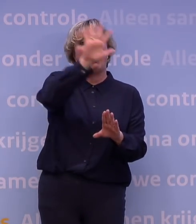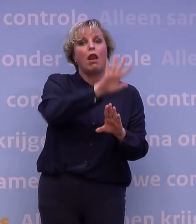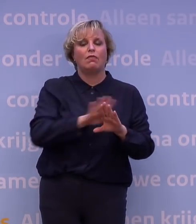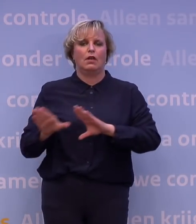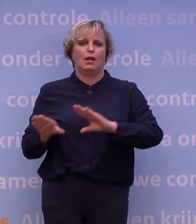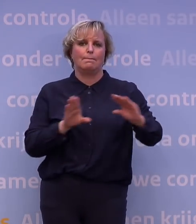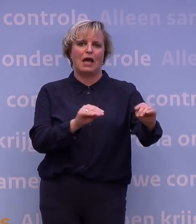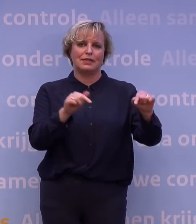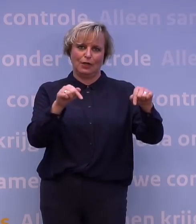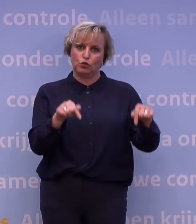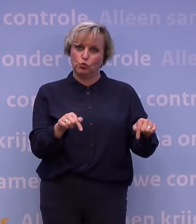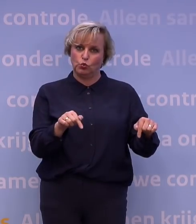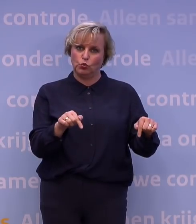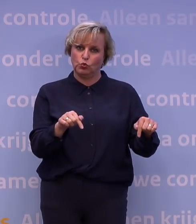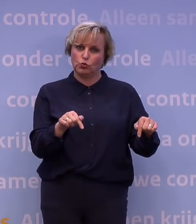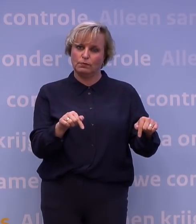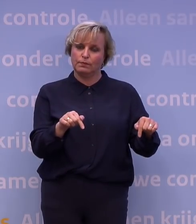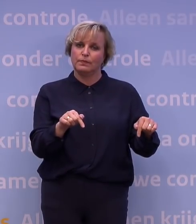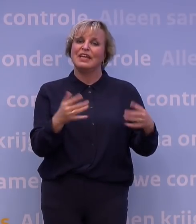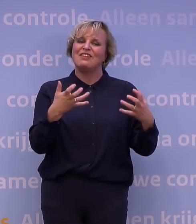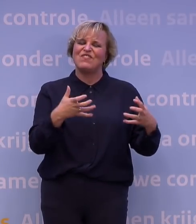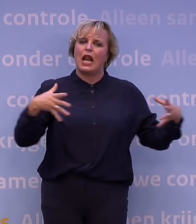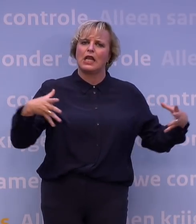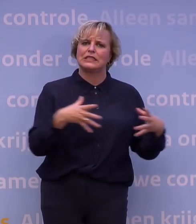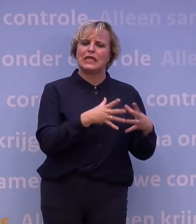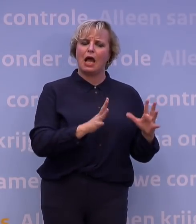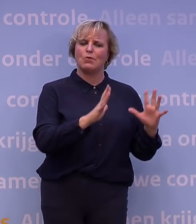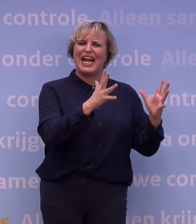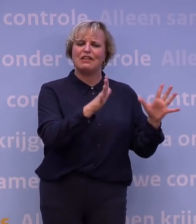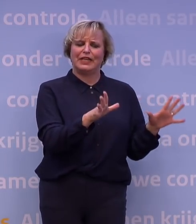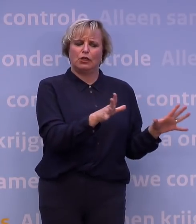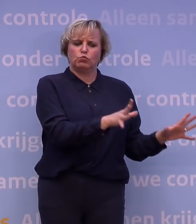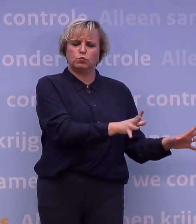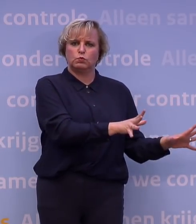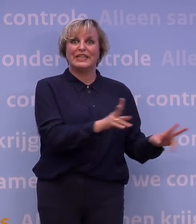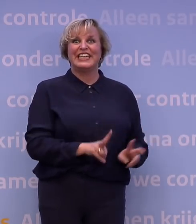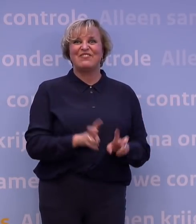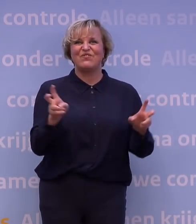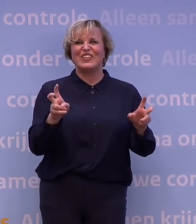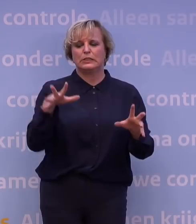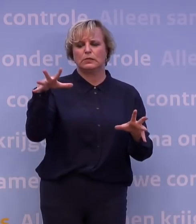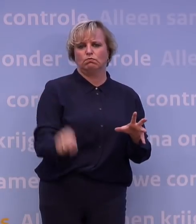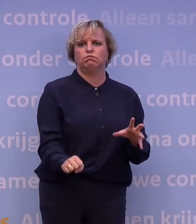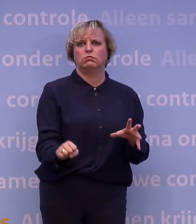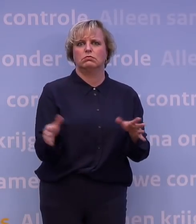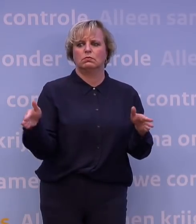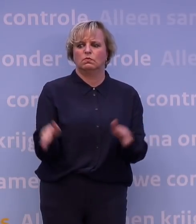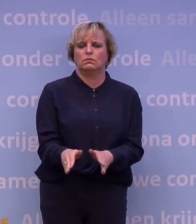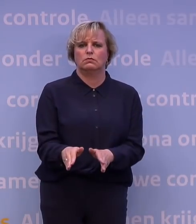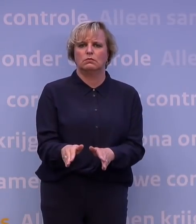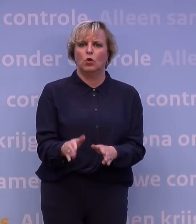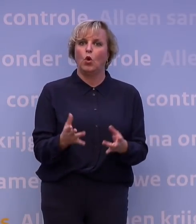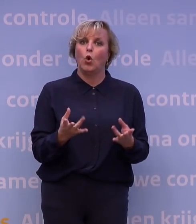waarbij willen we de samenleving zoveel mogelijk ontzien en het virus zo hard mogelijk raken. En we doen dat